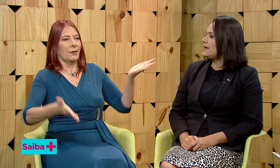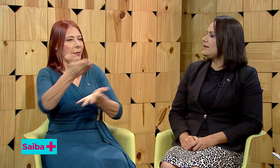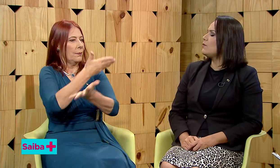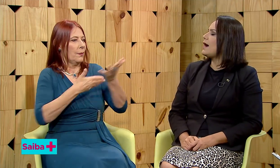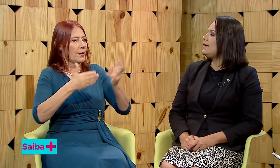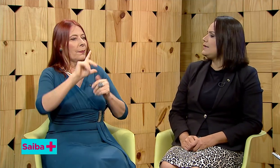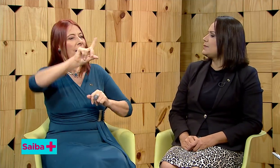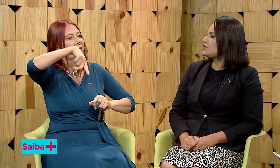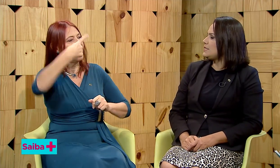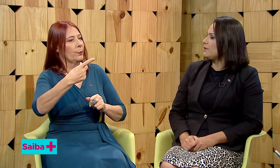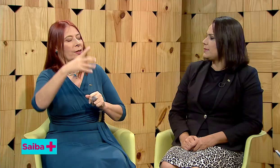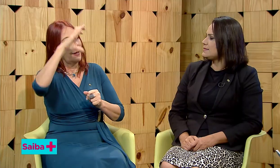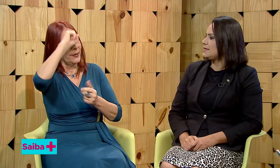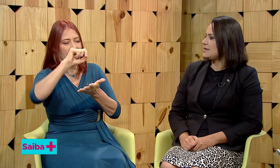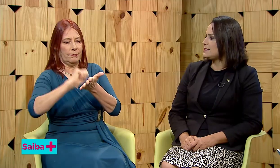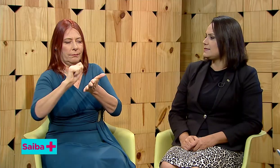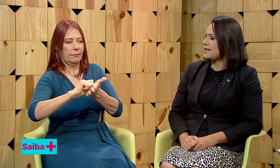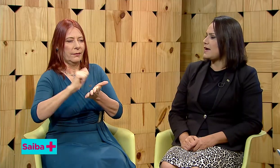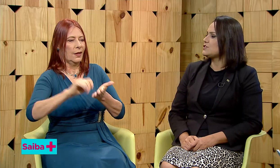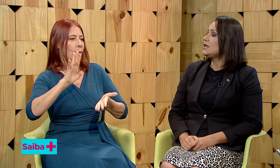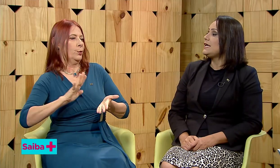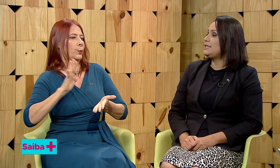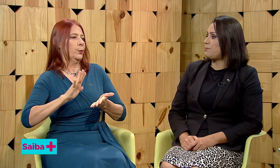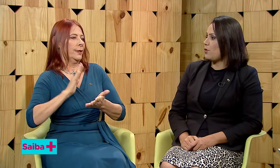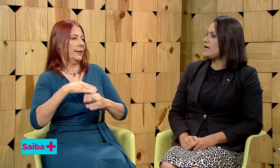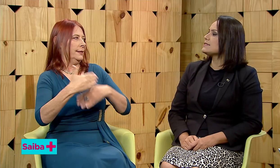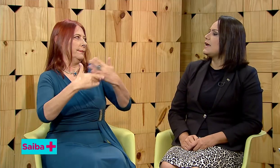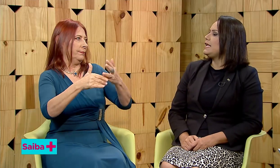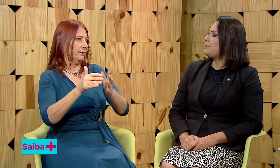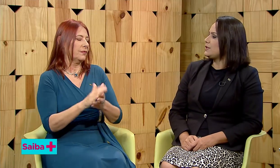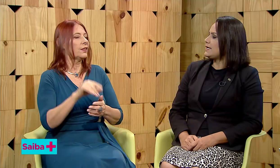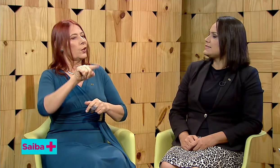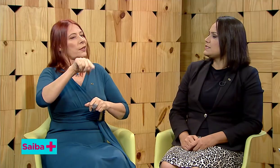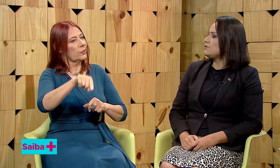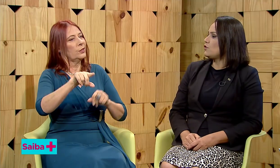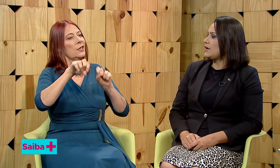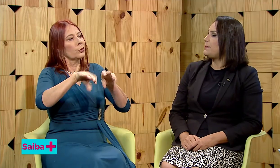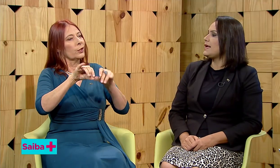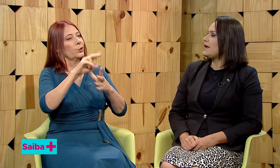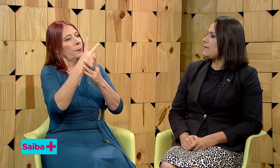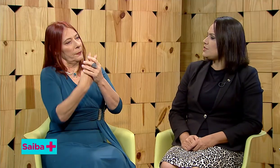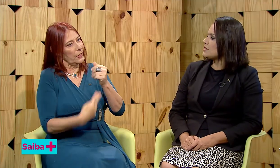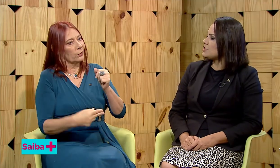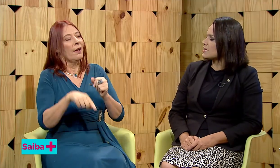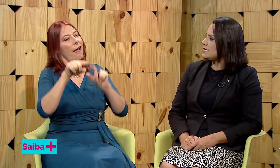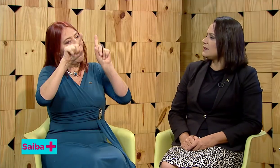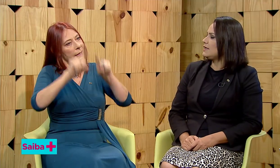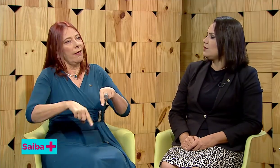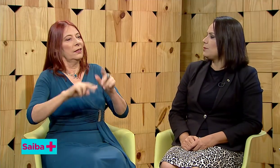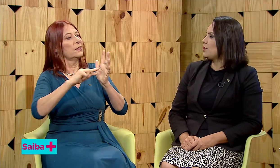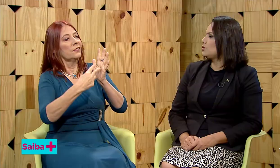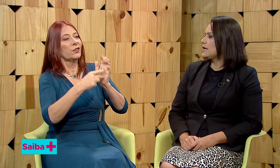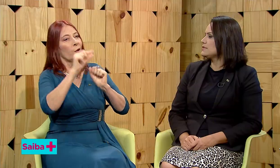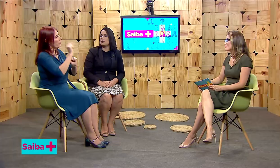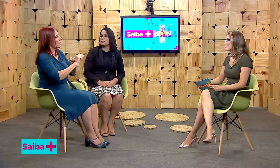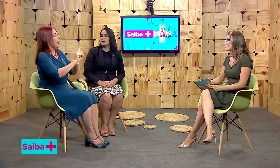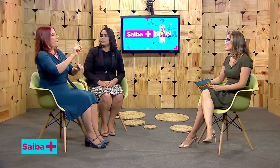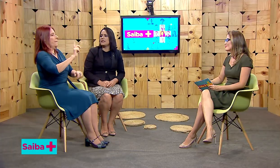língua a Libras, língua brasileira de sinais. E depois, ele poderá se desenvolver plenamente na escrita da língua portuguesa como segunda